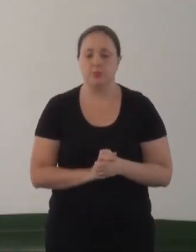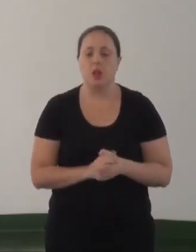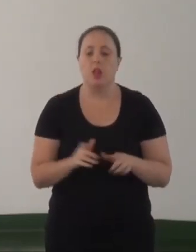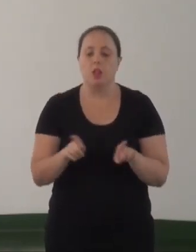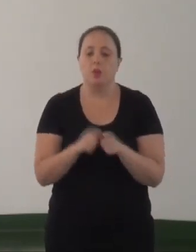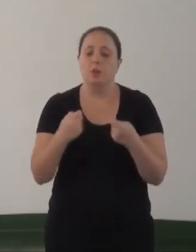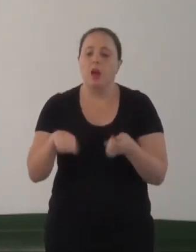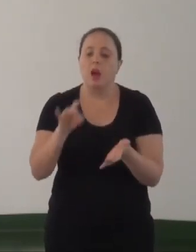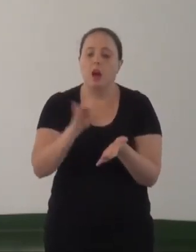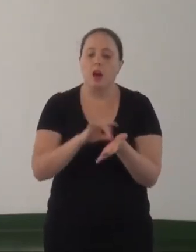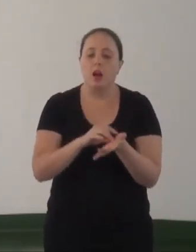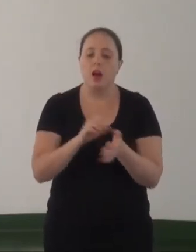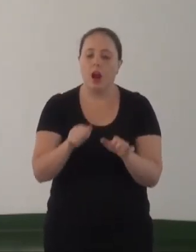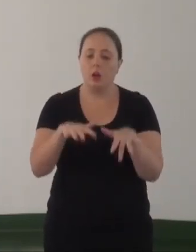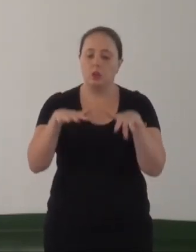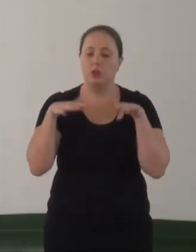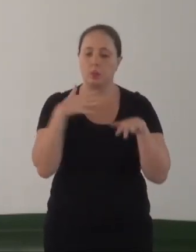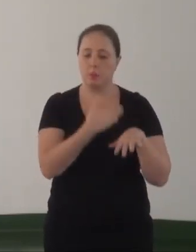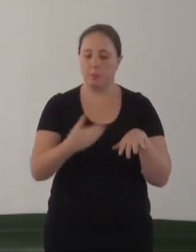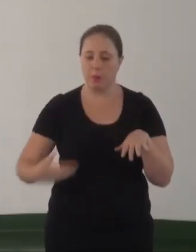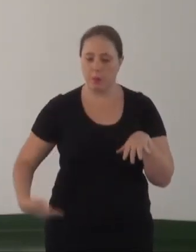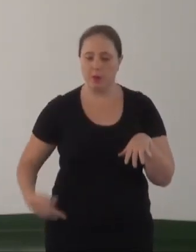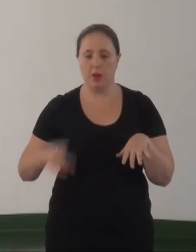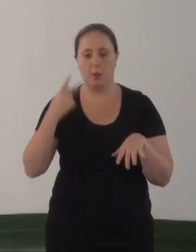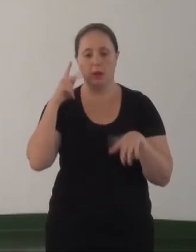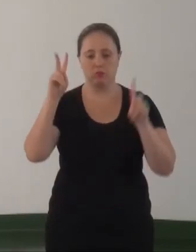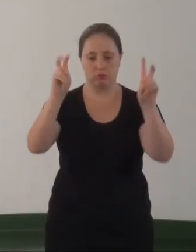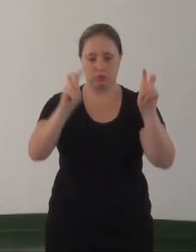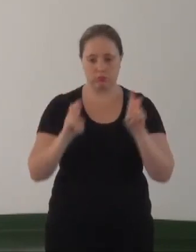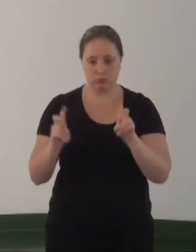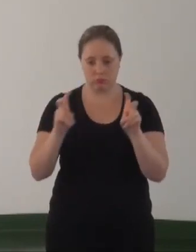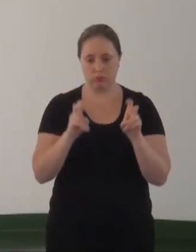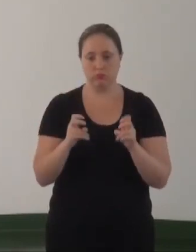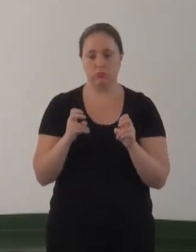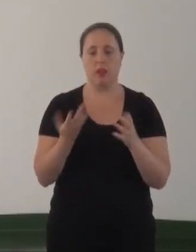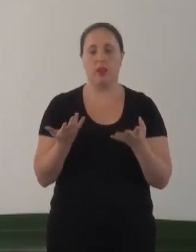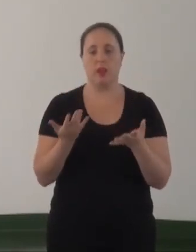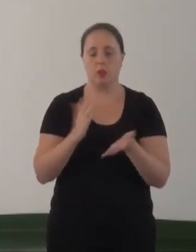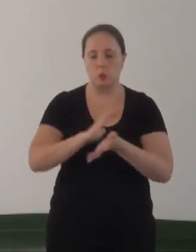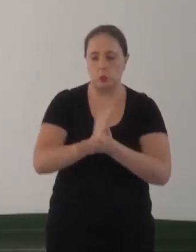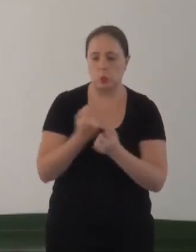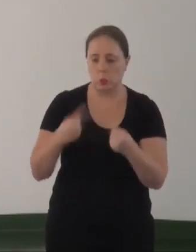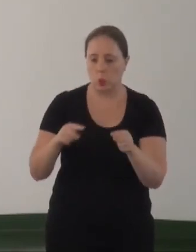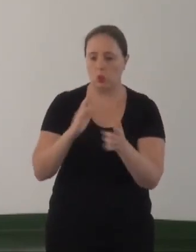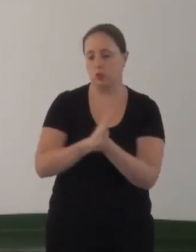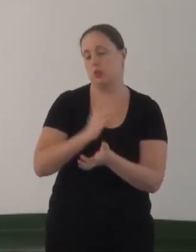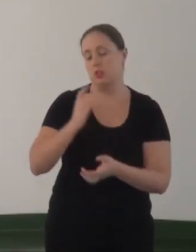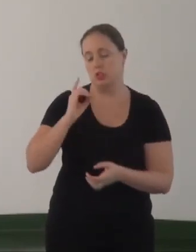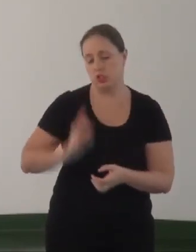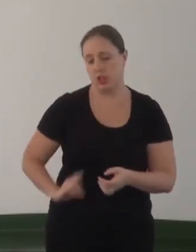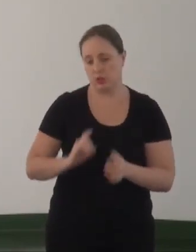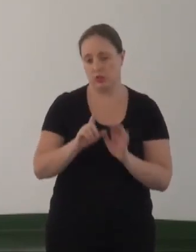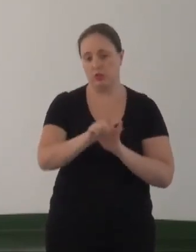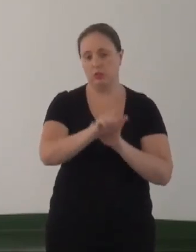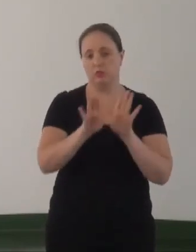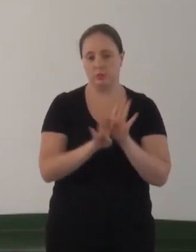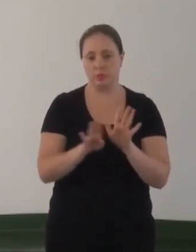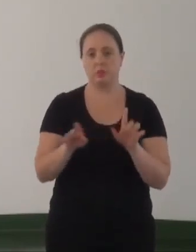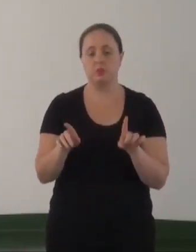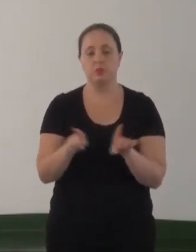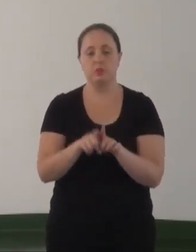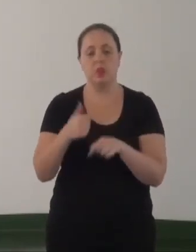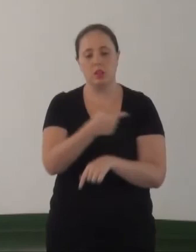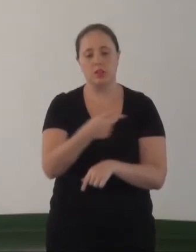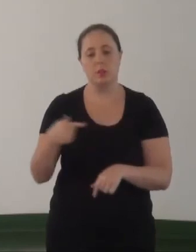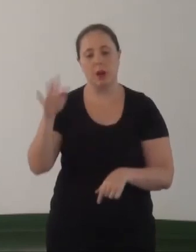deverão se realizar audiências públicas para abordar a questão do enfrentamento às violações de direitos de LGBT por ocasião da